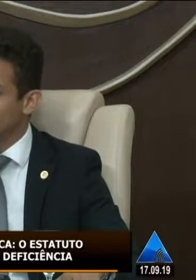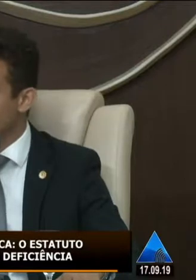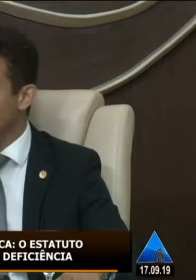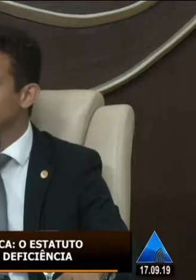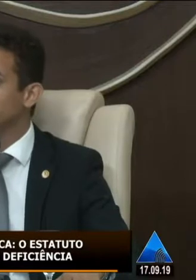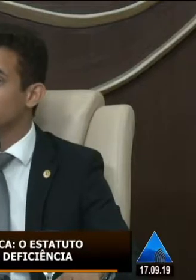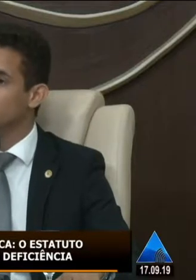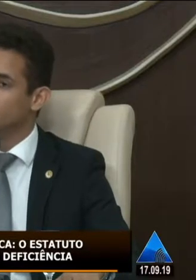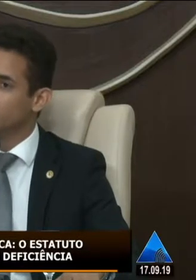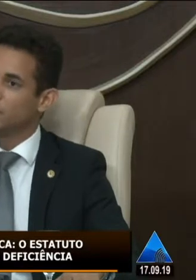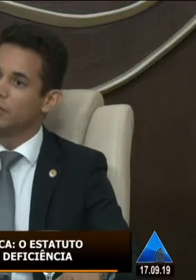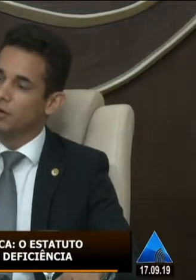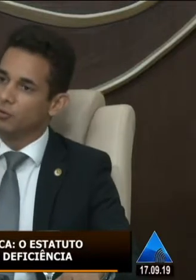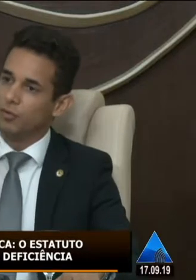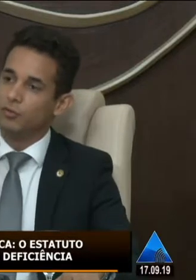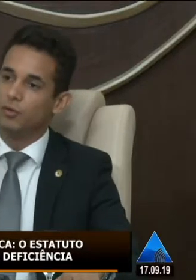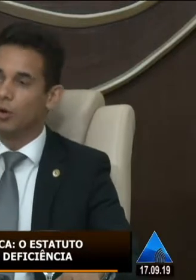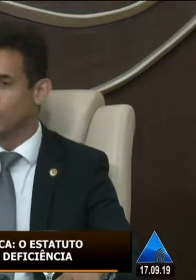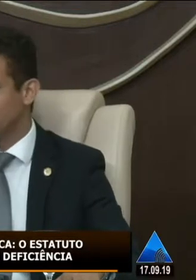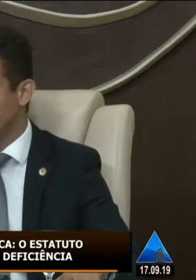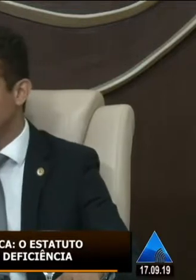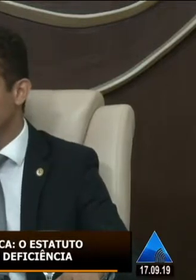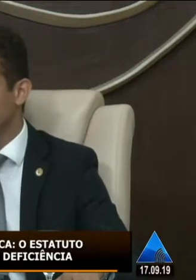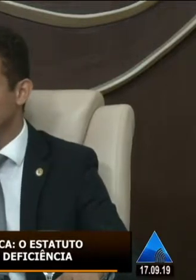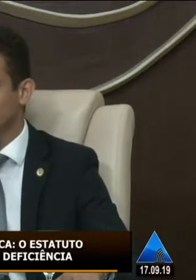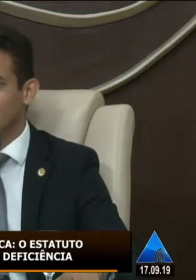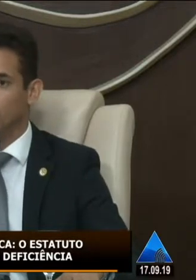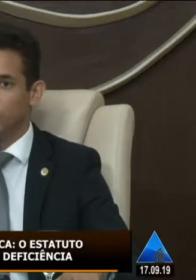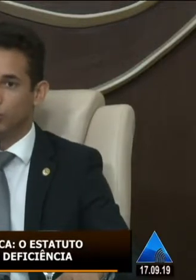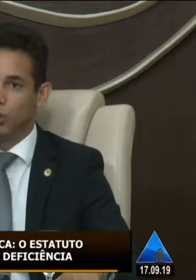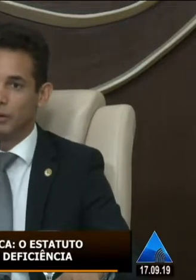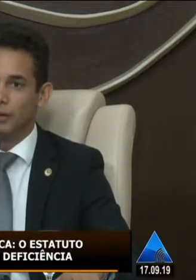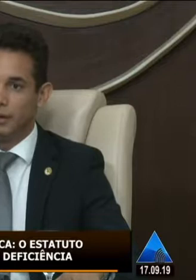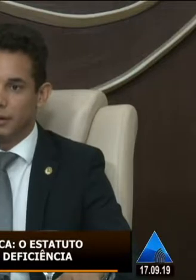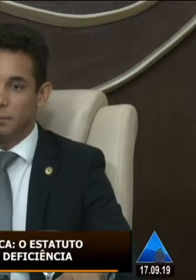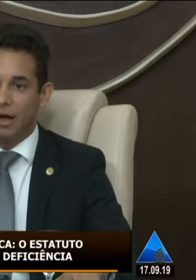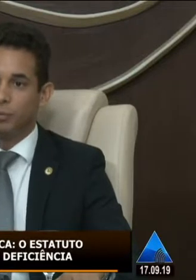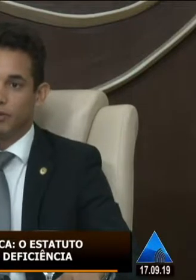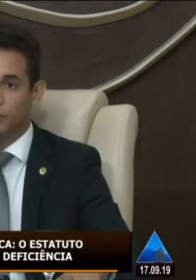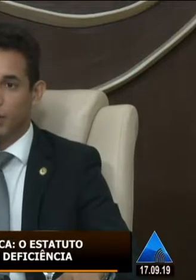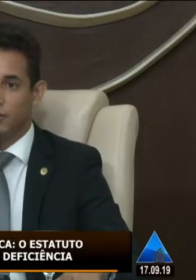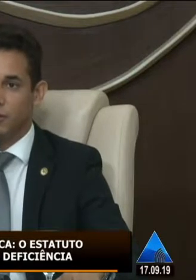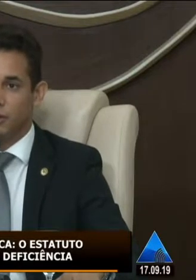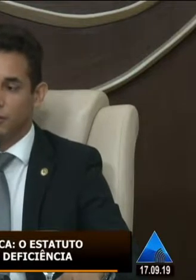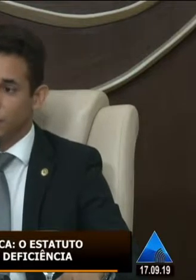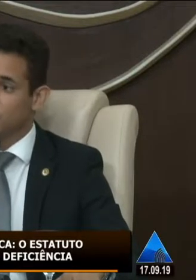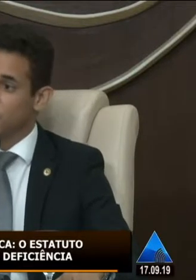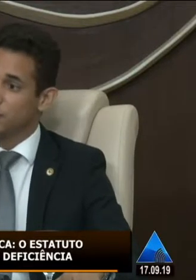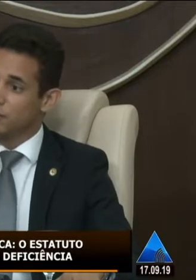os nossos familiares que tem alguma deficiência vivem no nosso estado que é a população do estado do Rio Grande do Norte que passa por essas